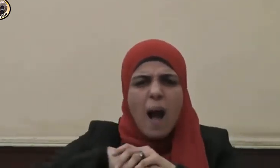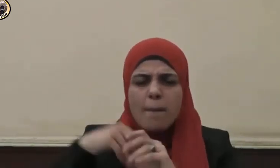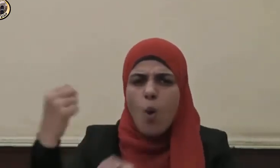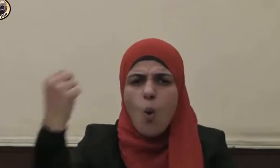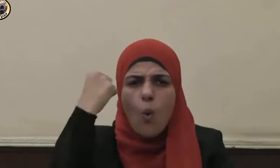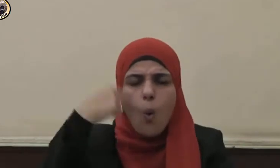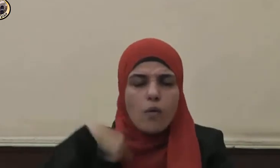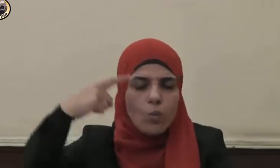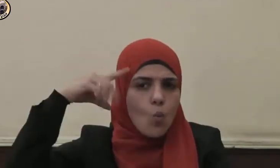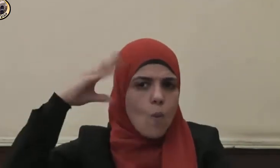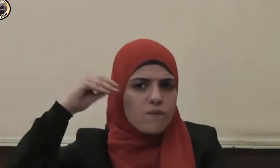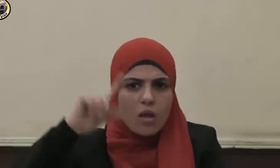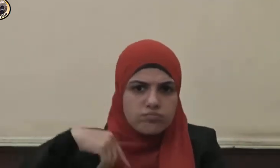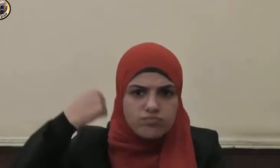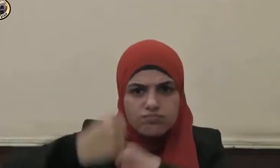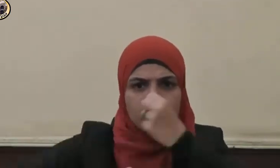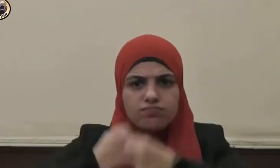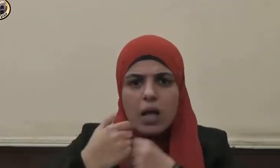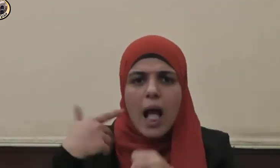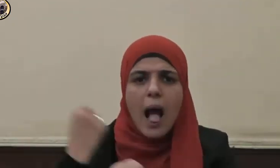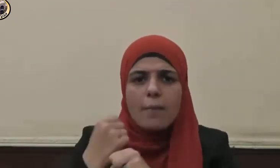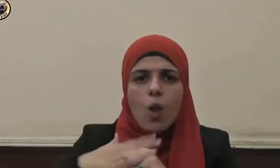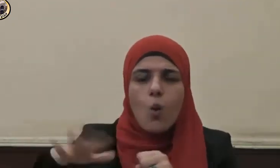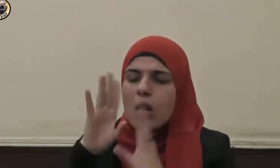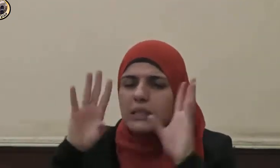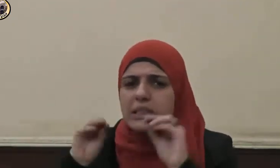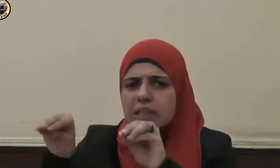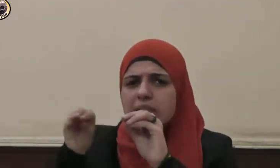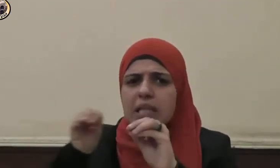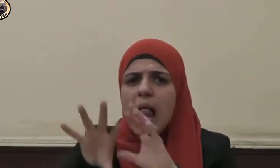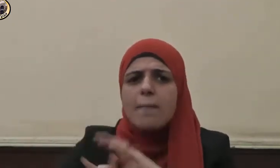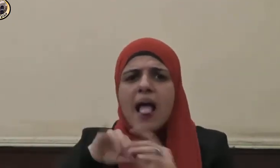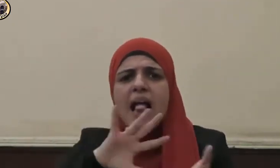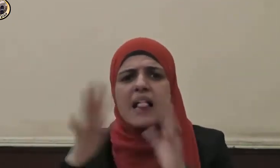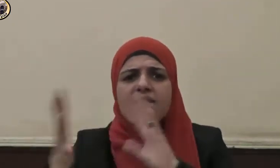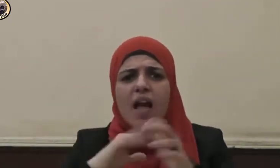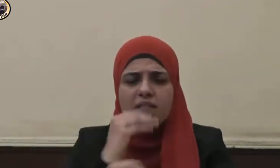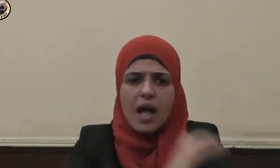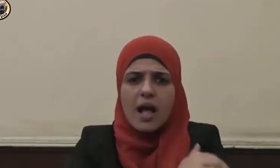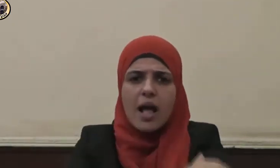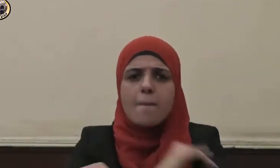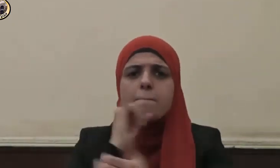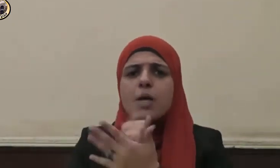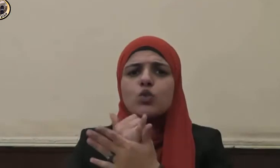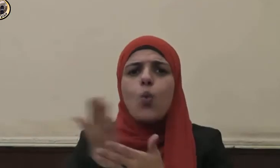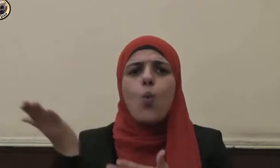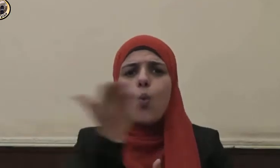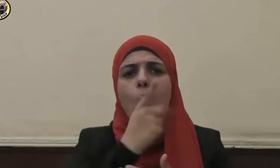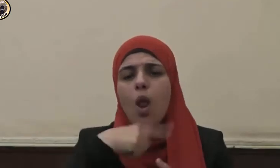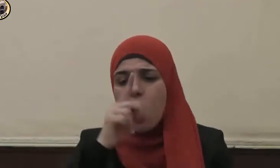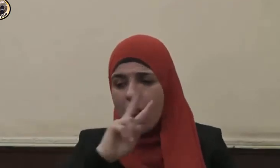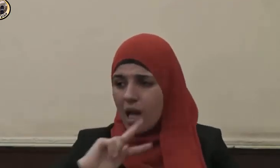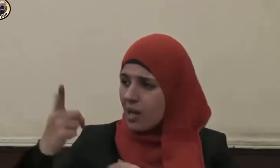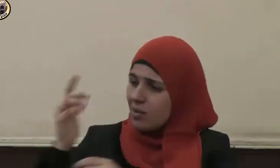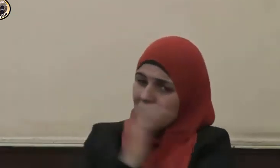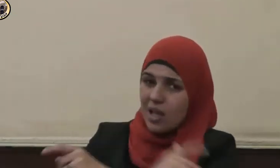وجعلهم يتعلمون كيف يعتمدون على أنفسهم لا على غيرهم في قضاء